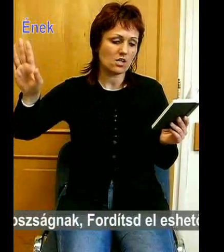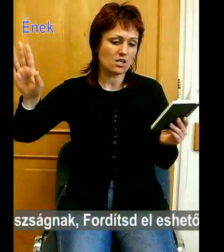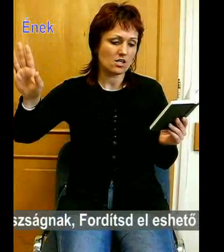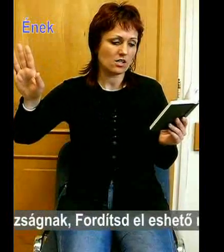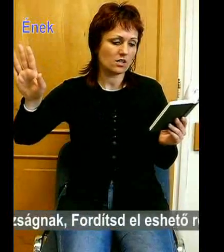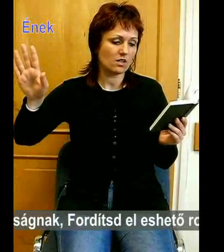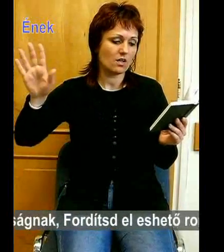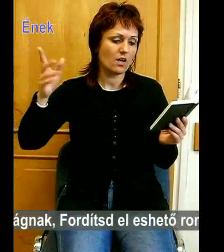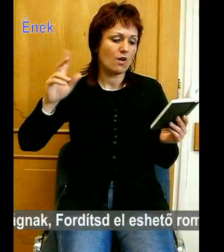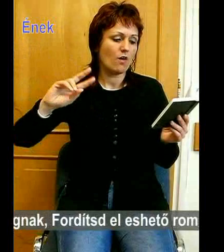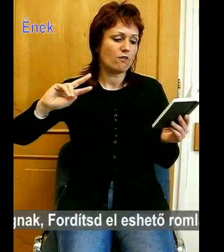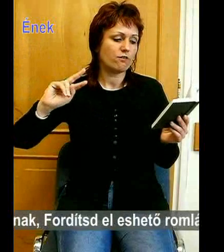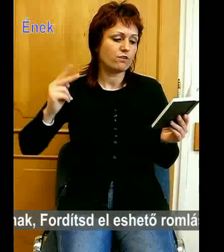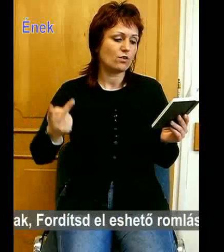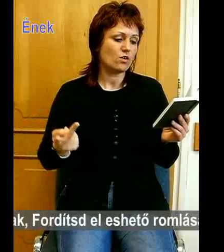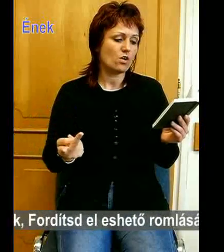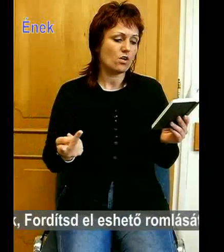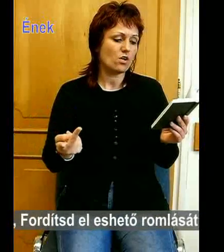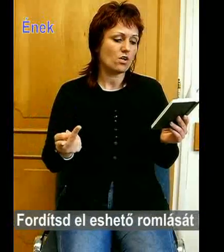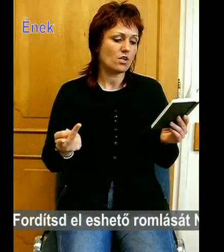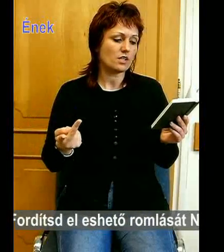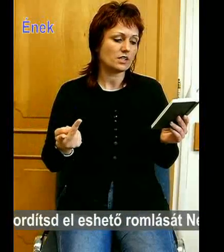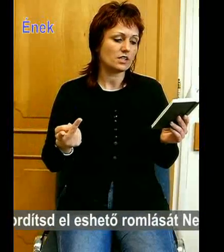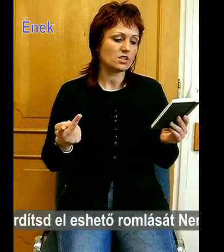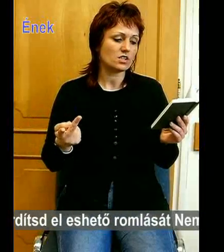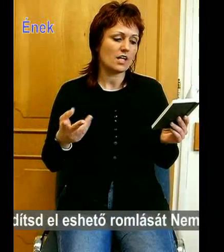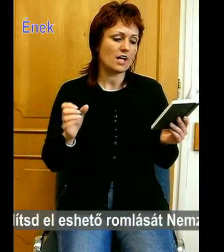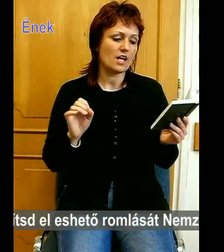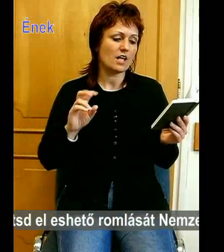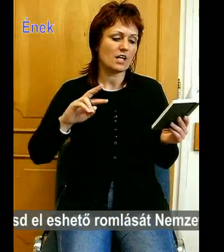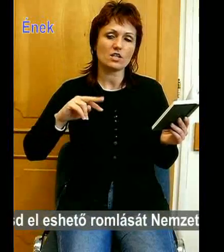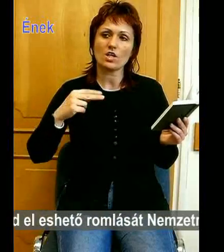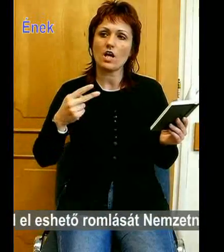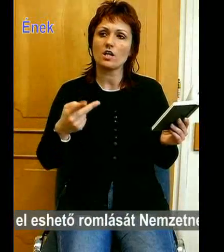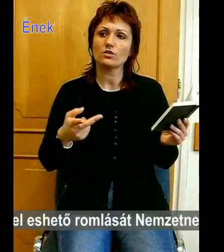és vríti a rosszígat,